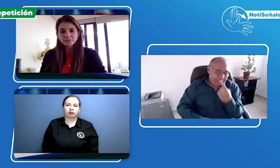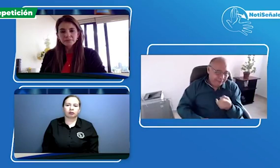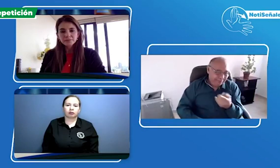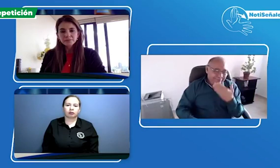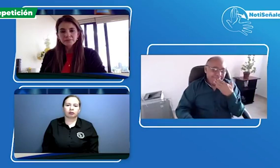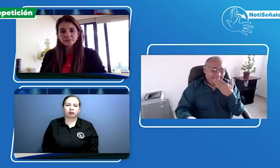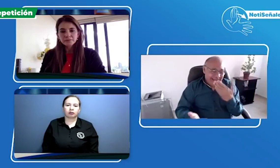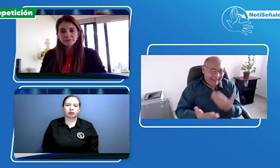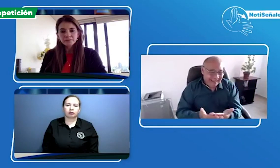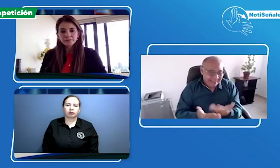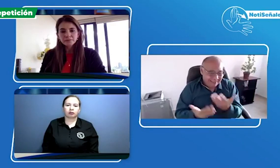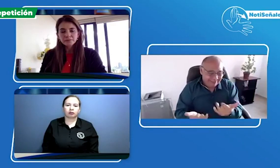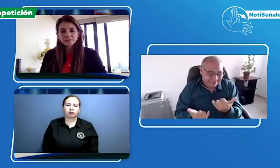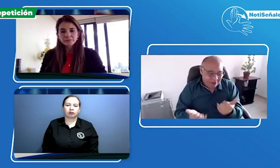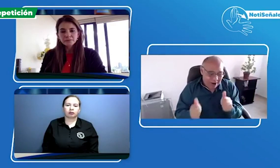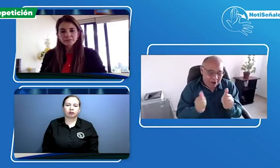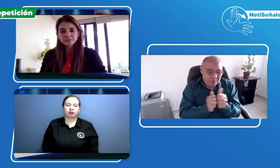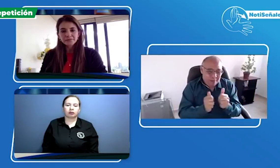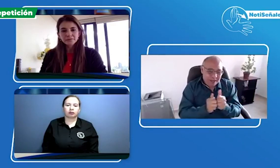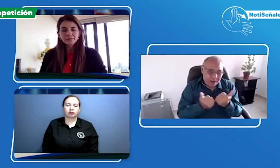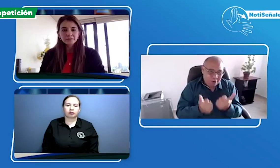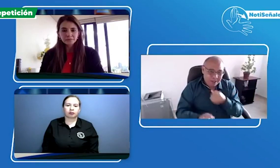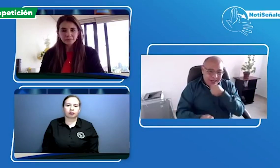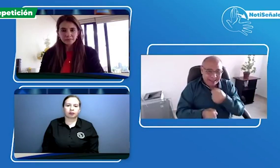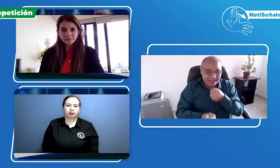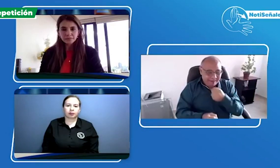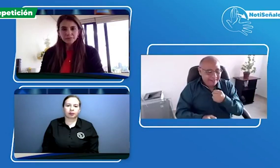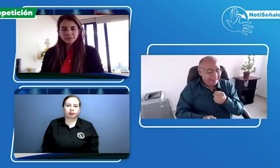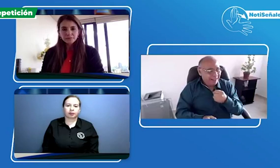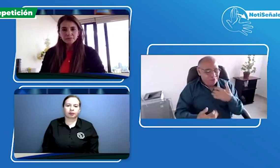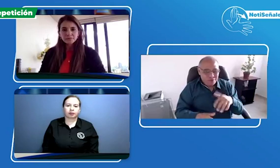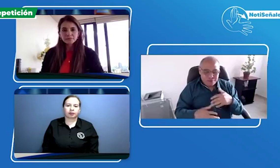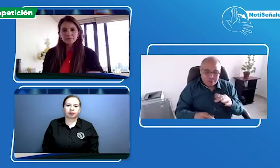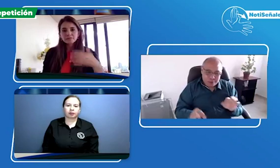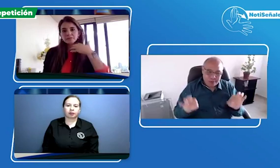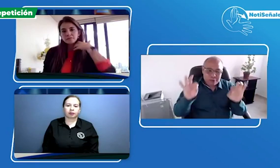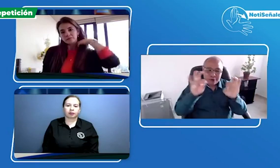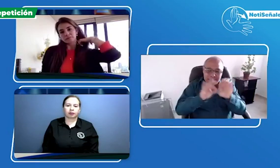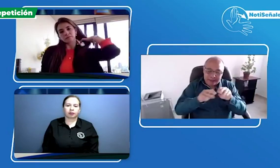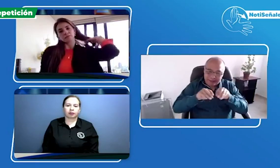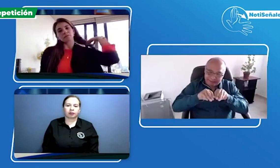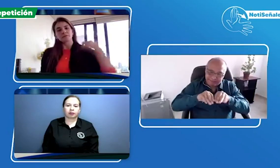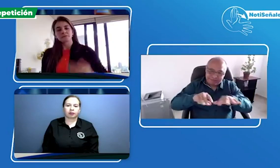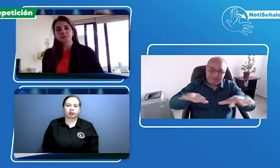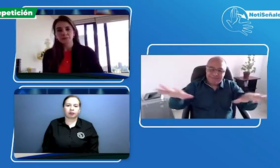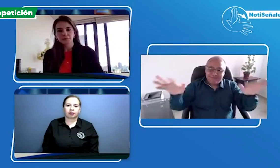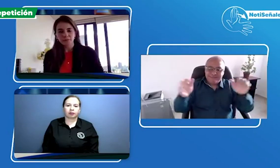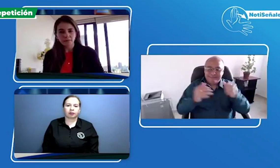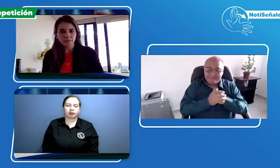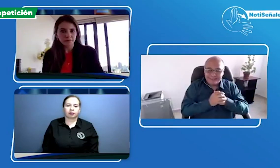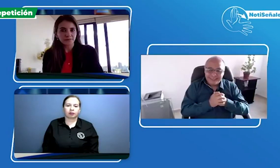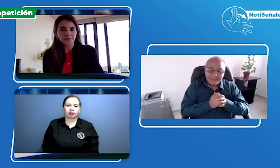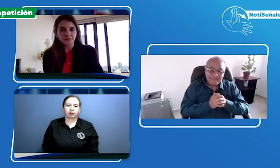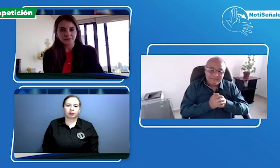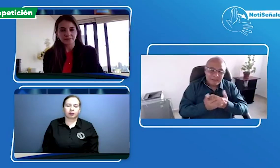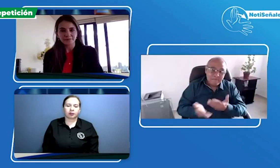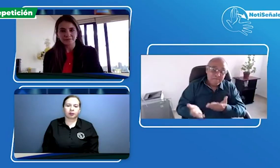encuentran esas barreras como ella lo dice comentenlo denúncielo para que puedan contar con este servicio muchas gracias por